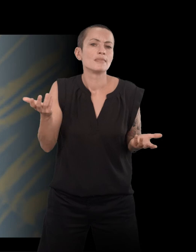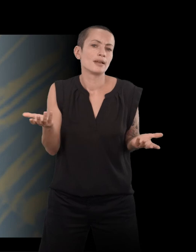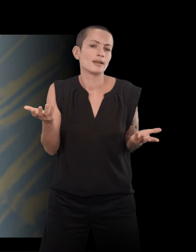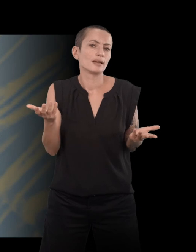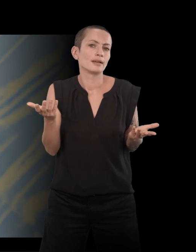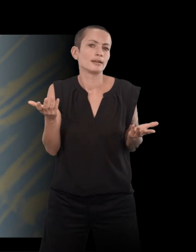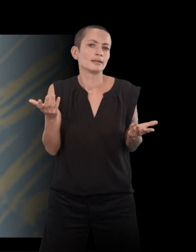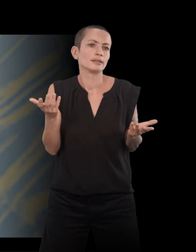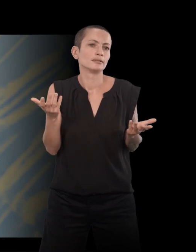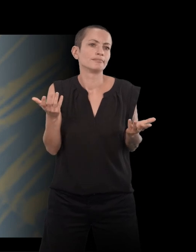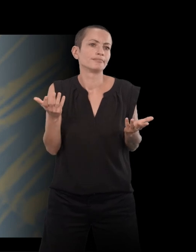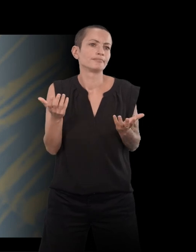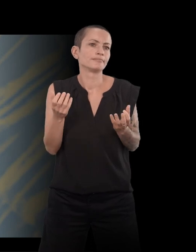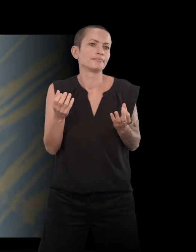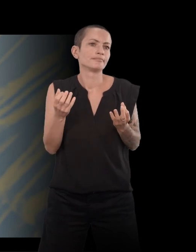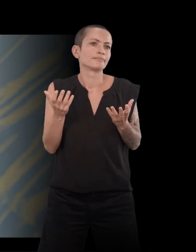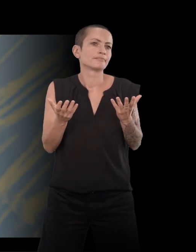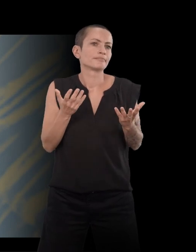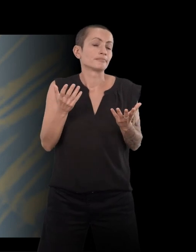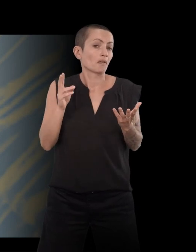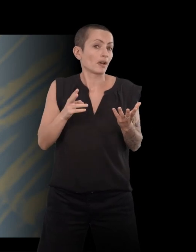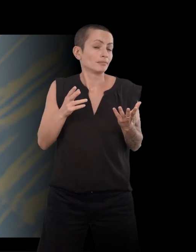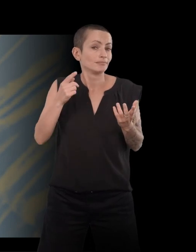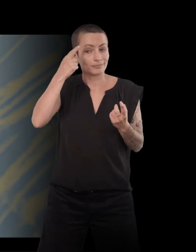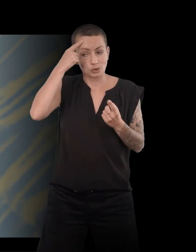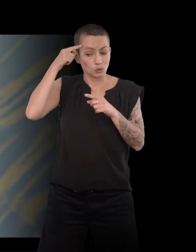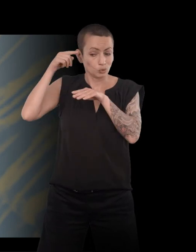J'ai presque envie de dire que ce sont les souvenirs qui m'ont dirigé.